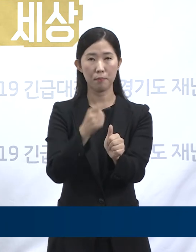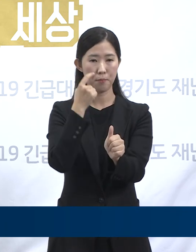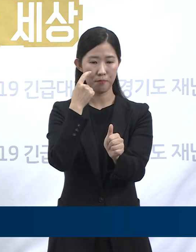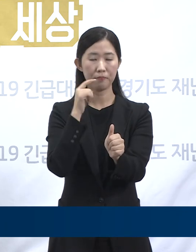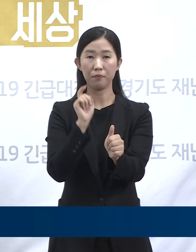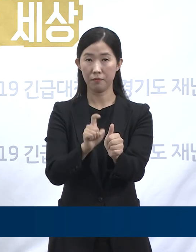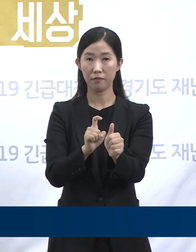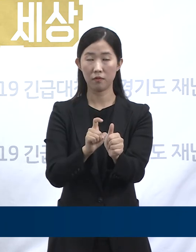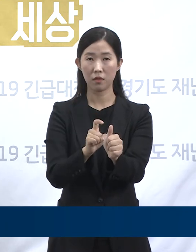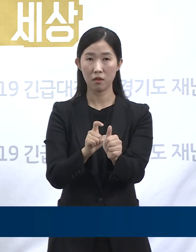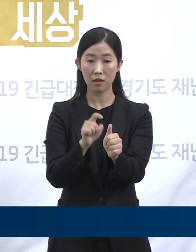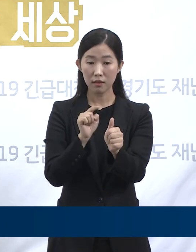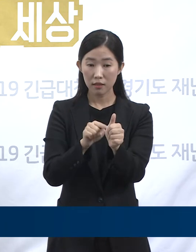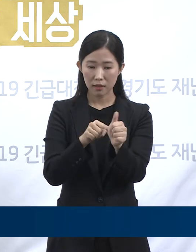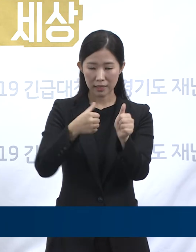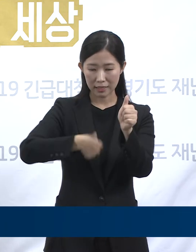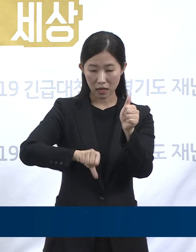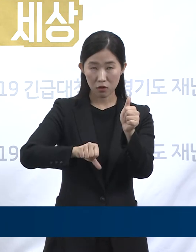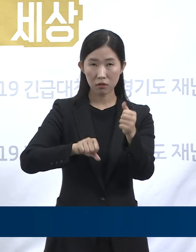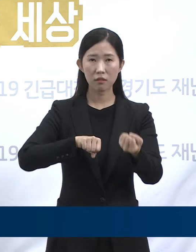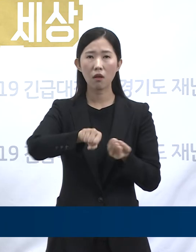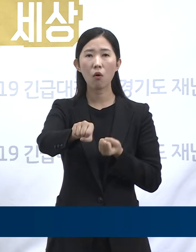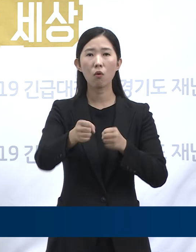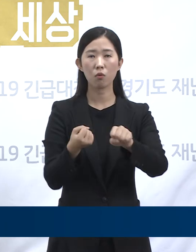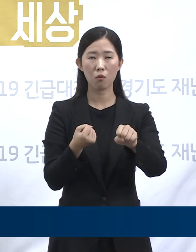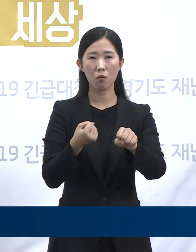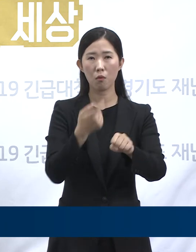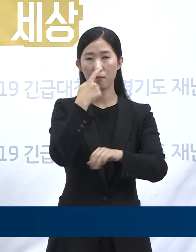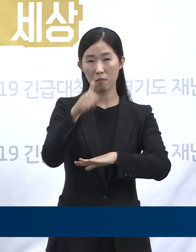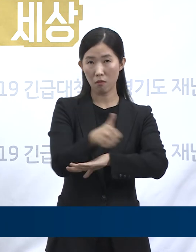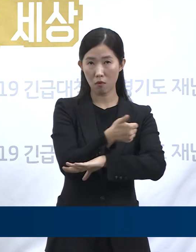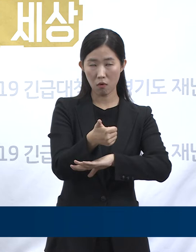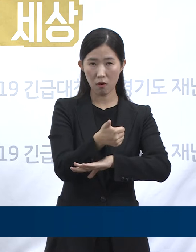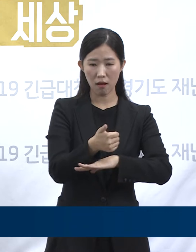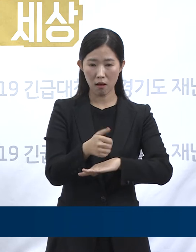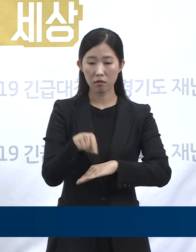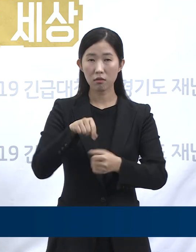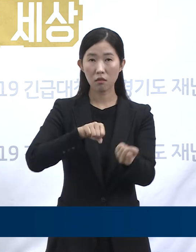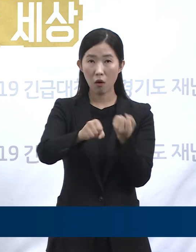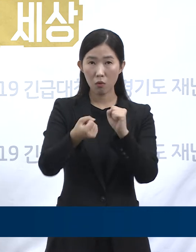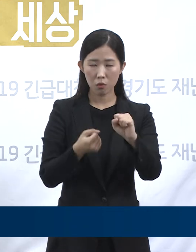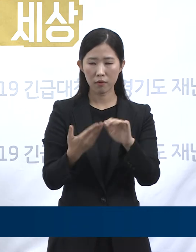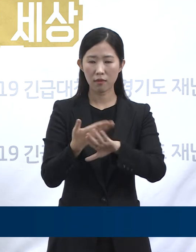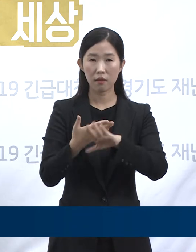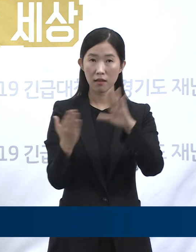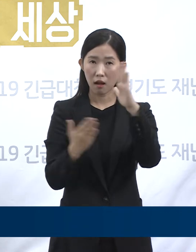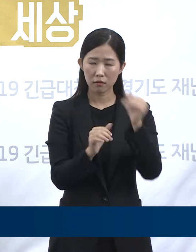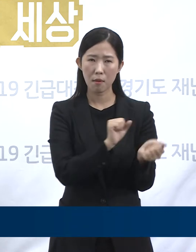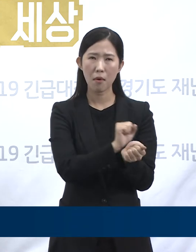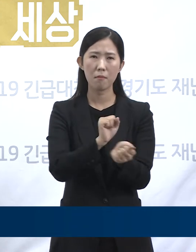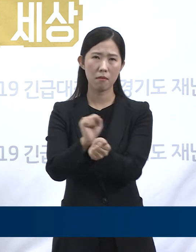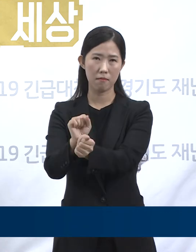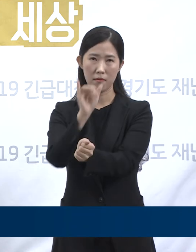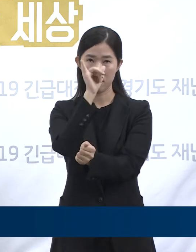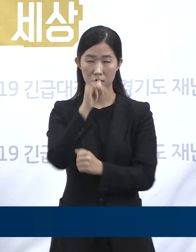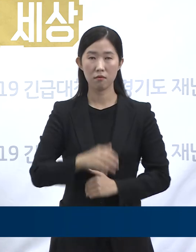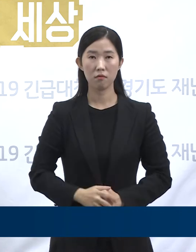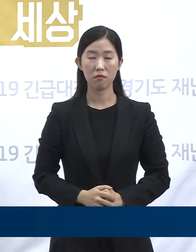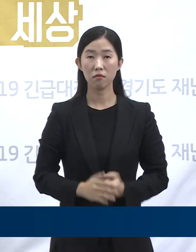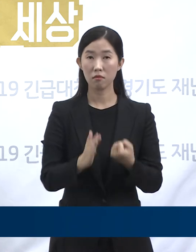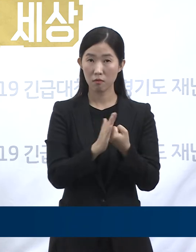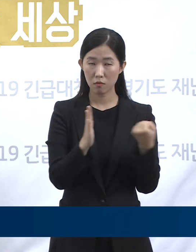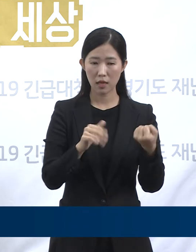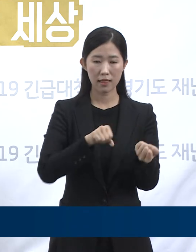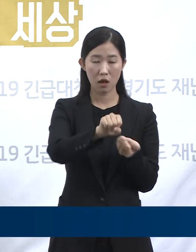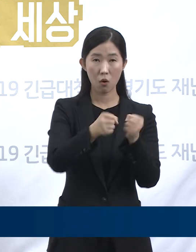확진자 자녀가 다니는 태권도 학원을 통하여 다른 수강생들에게 전파된 것으로 추정하고 있습니다. 이에 확진자가